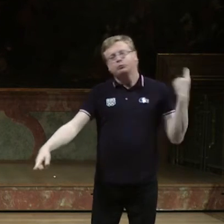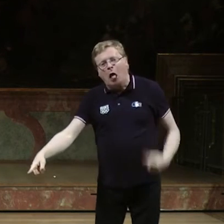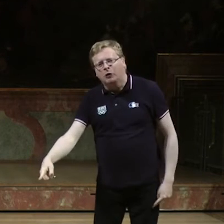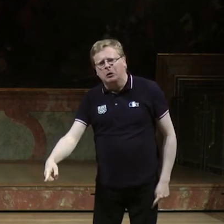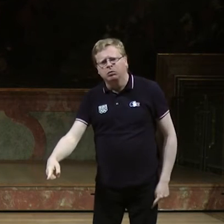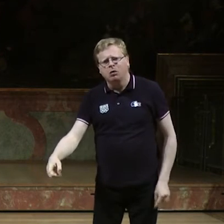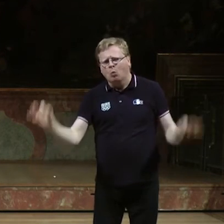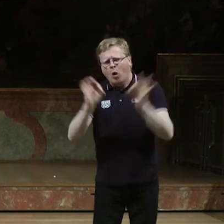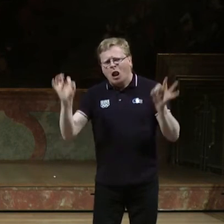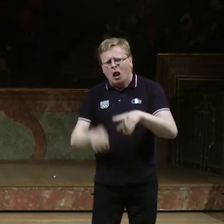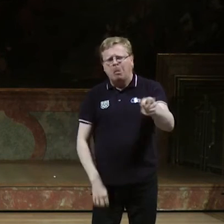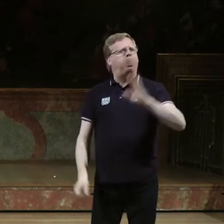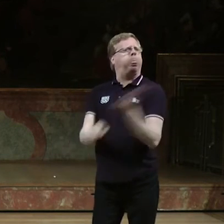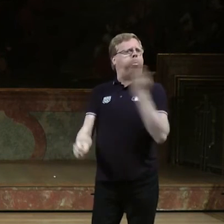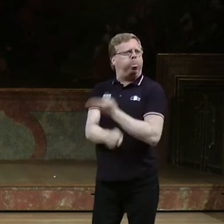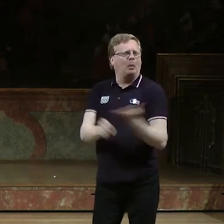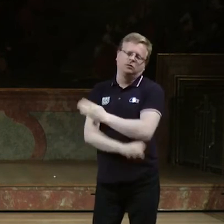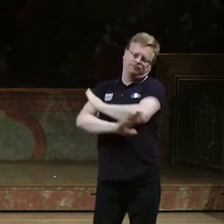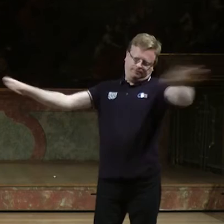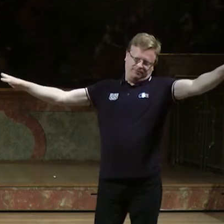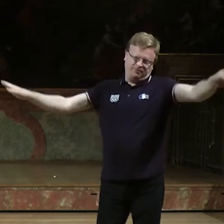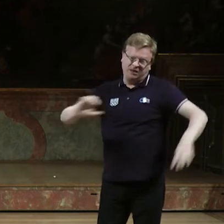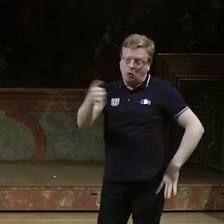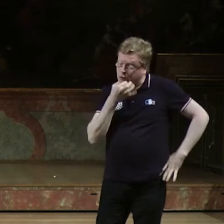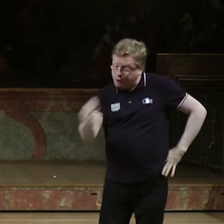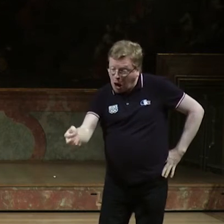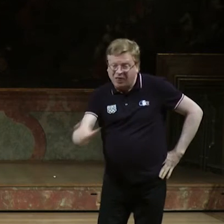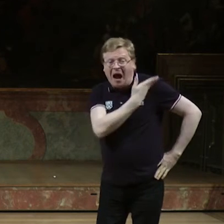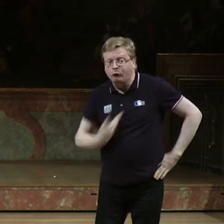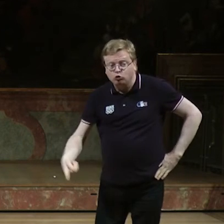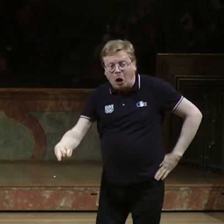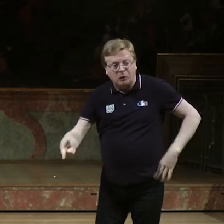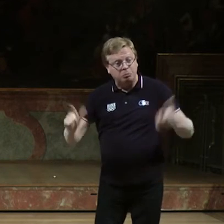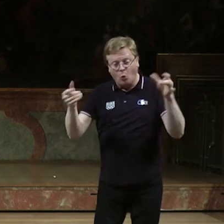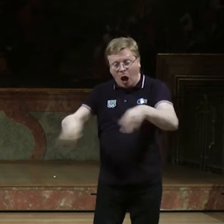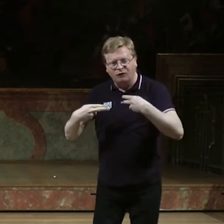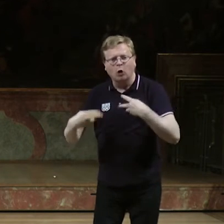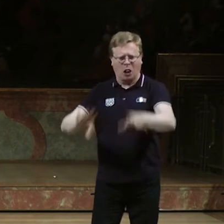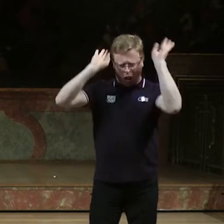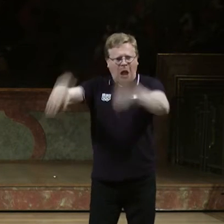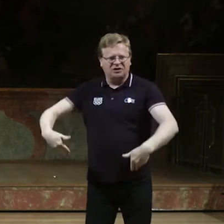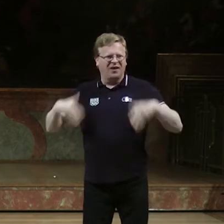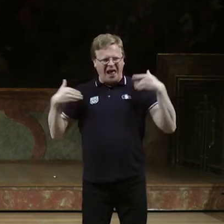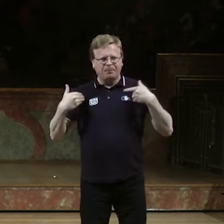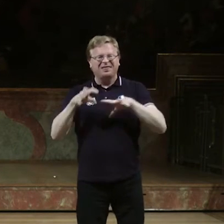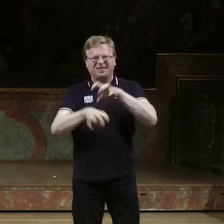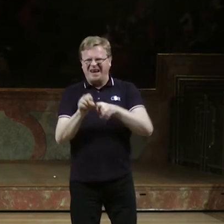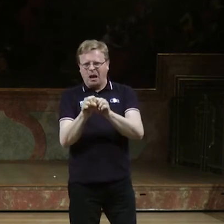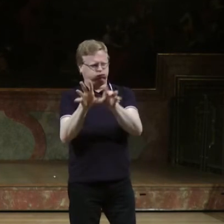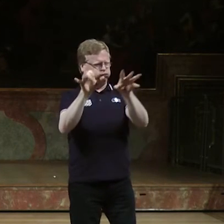Rindfleisch. Wie, woher kommt denn das? Fragen wir denn die Tiere, ob wir sie schlachten dürfen? Nehmen wir ihr Einverständnis? Holen wir uns das Einverständnis von